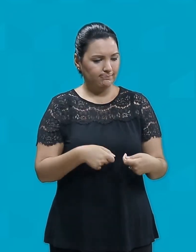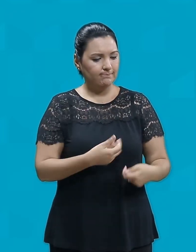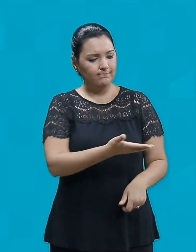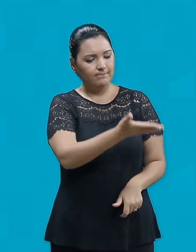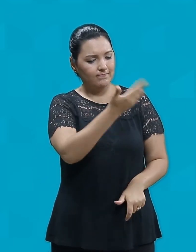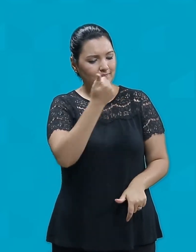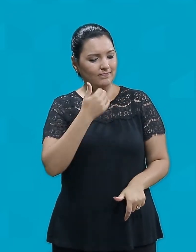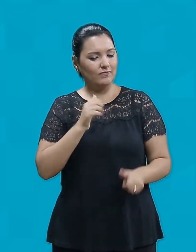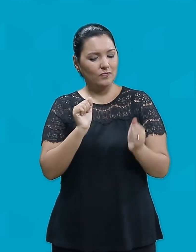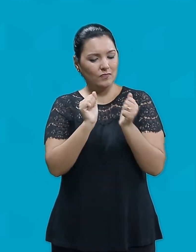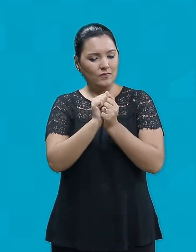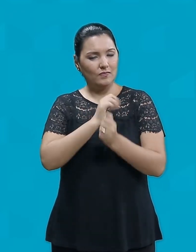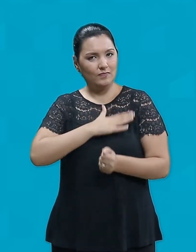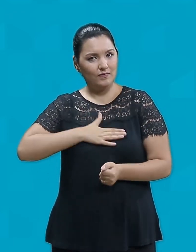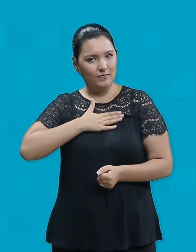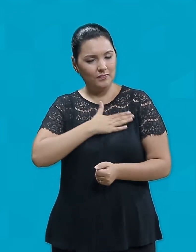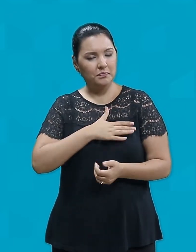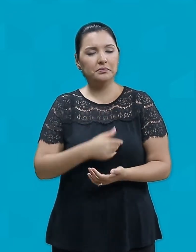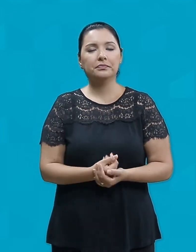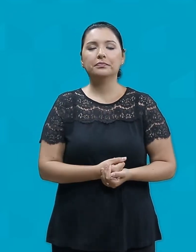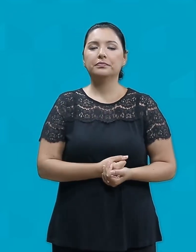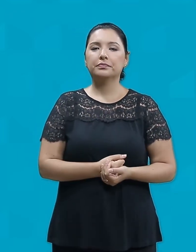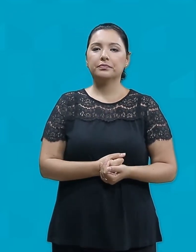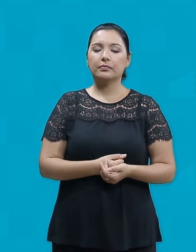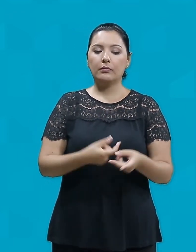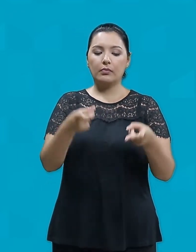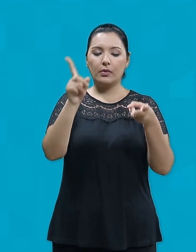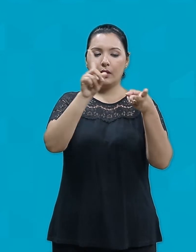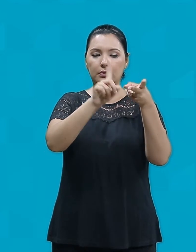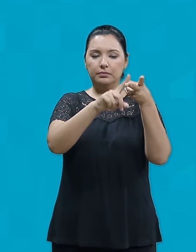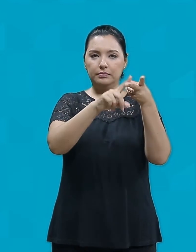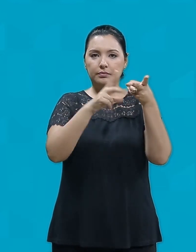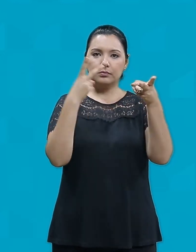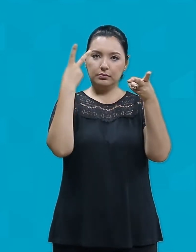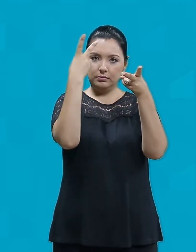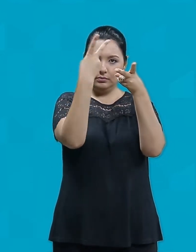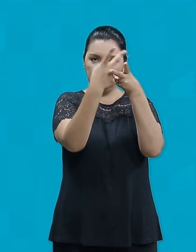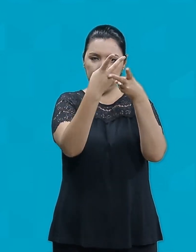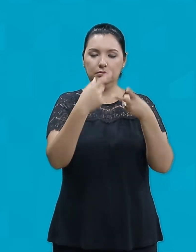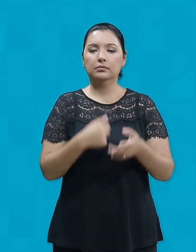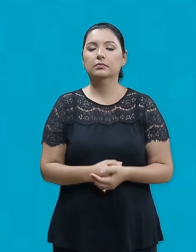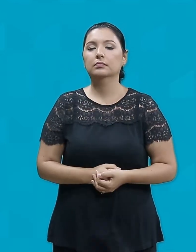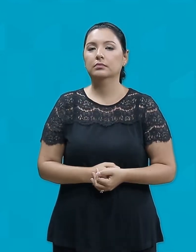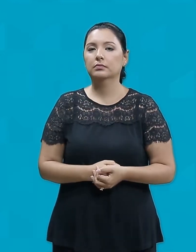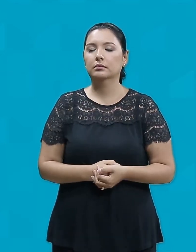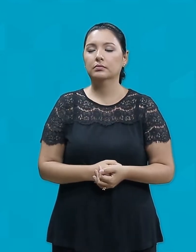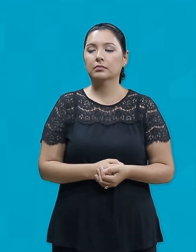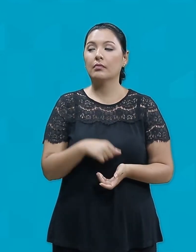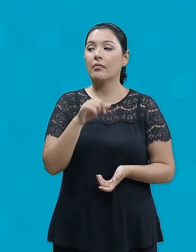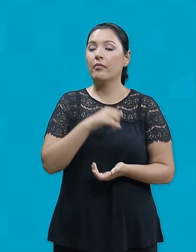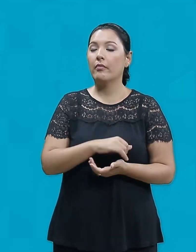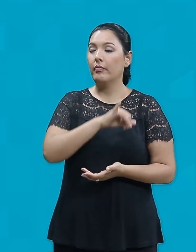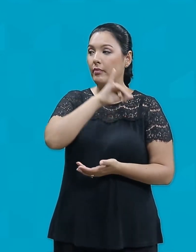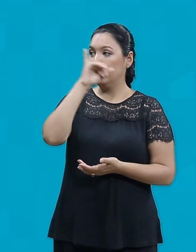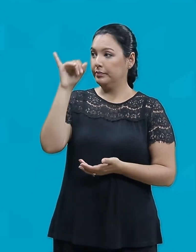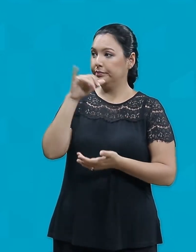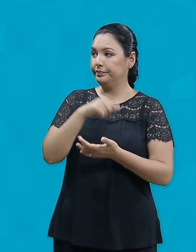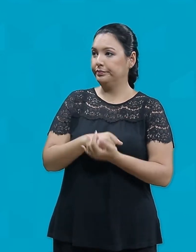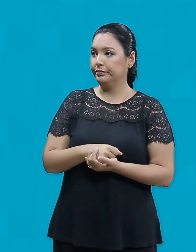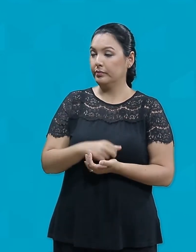participar da minha alegria Chegou também o que havia recebido dois talentos E disse, Senhor,